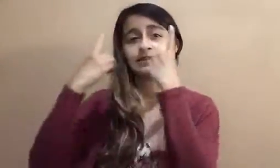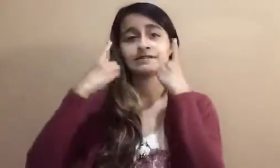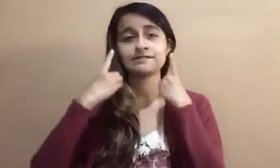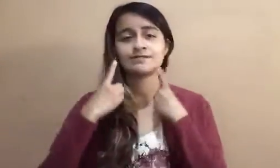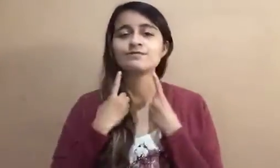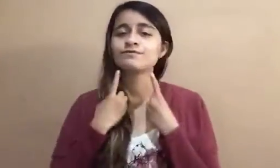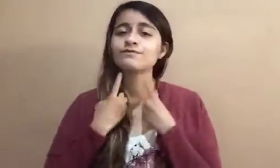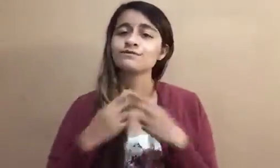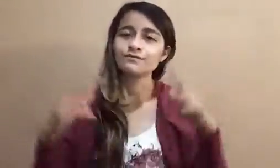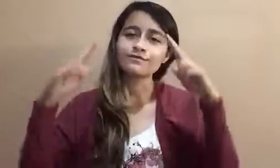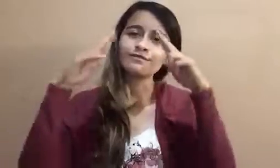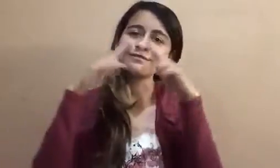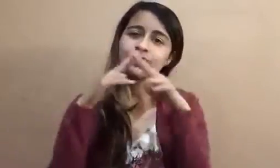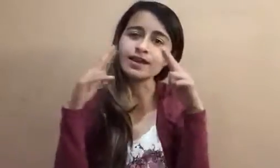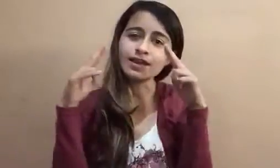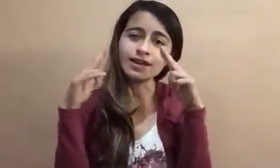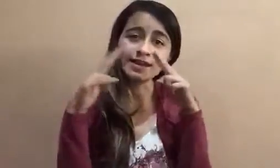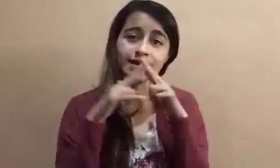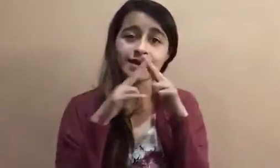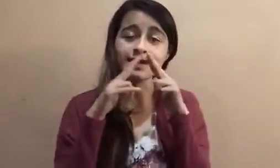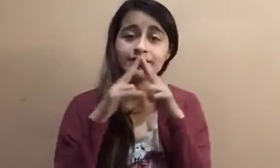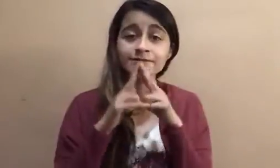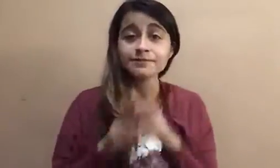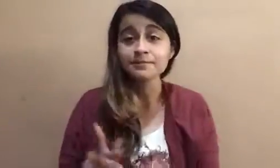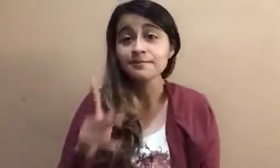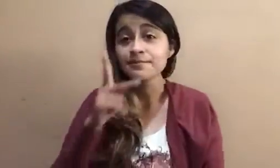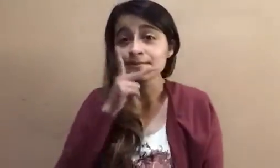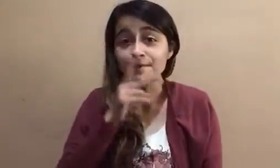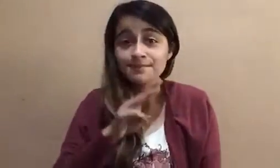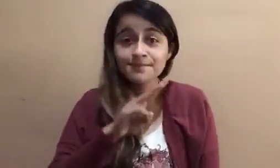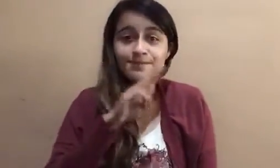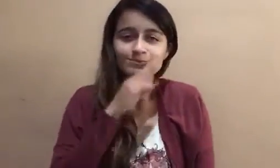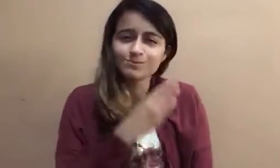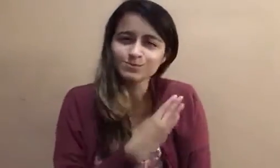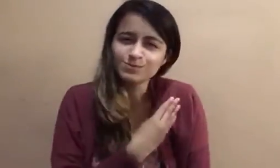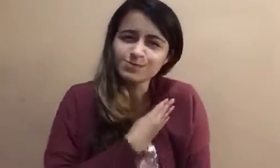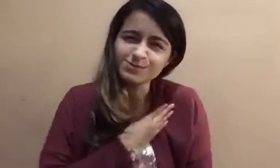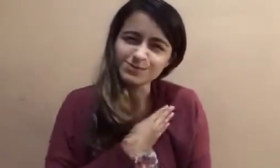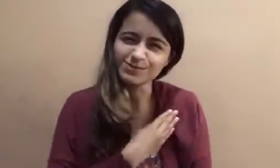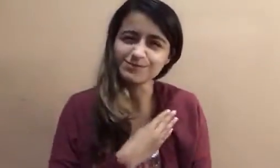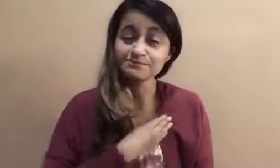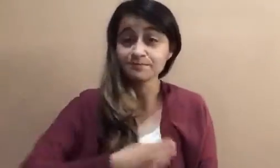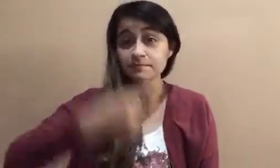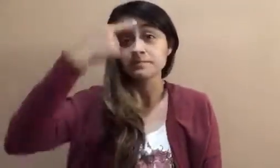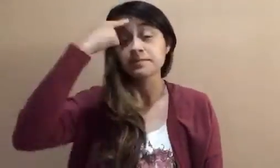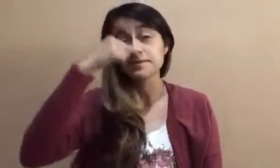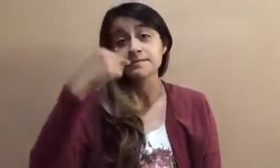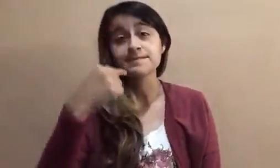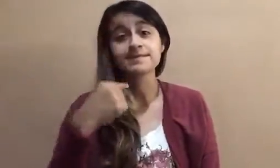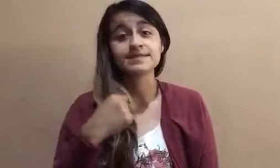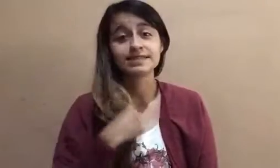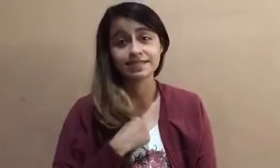hogar y padres buenos para mí.